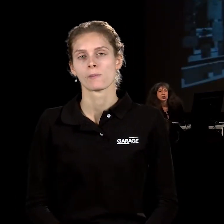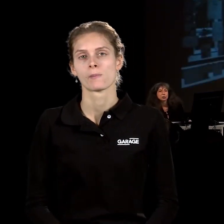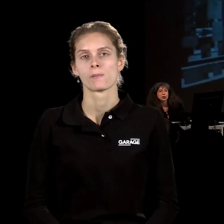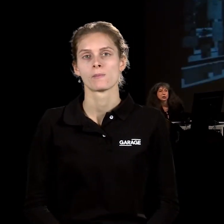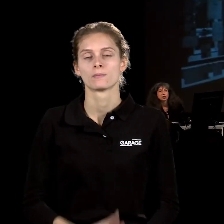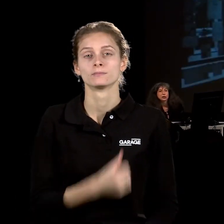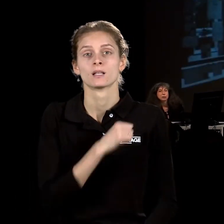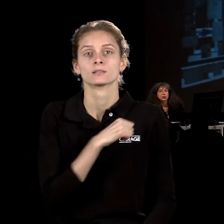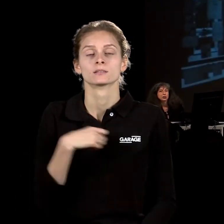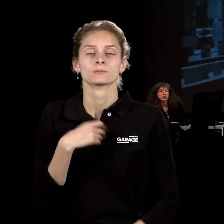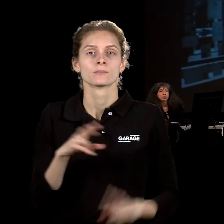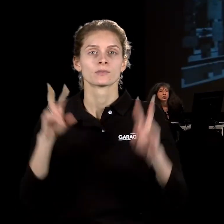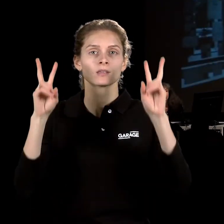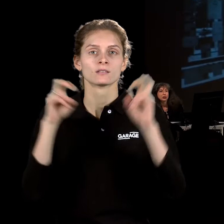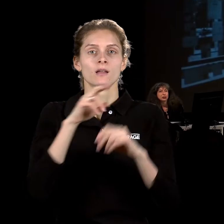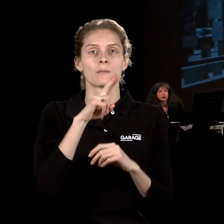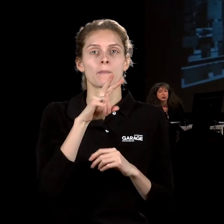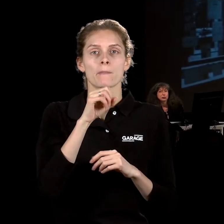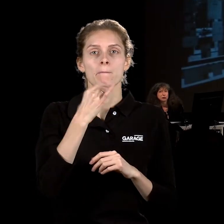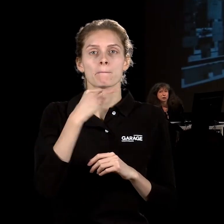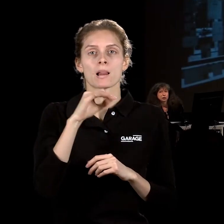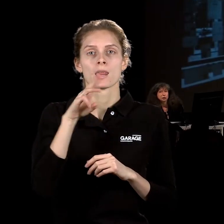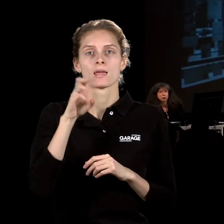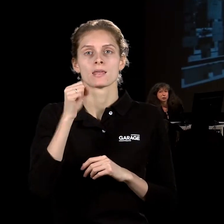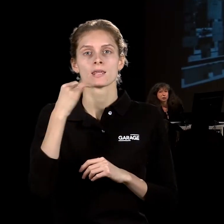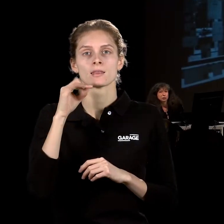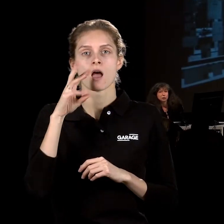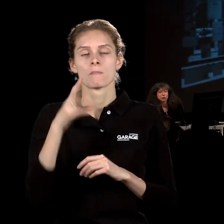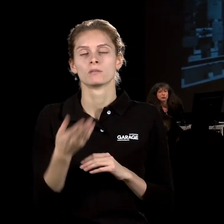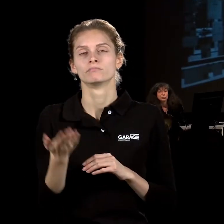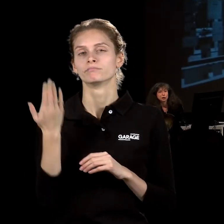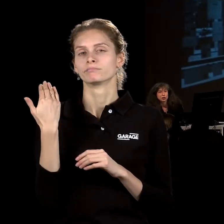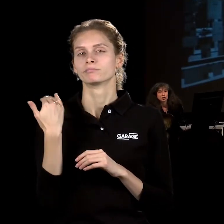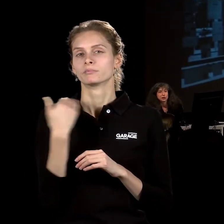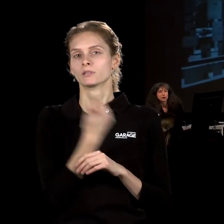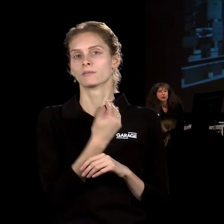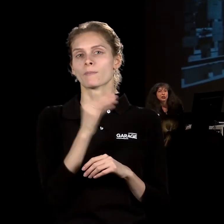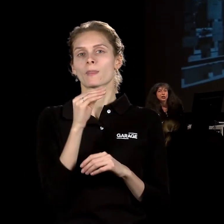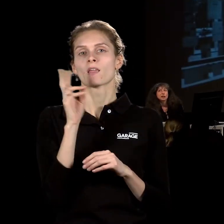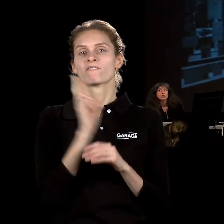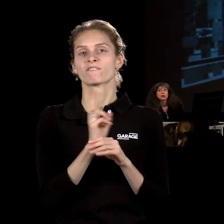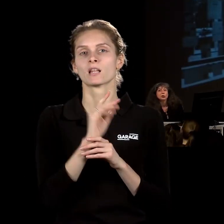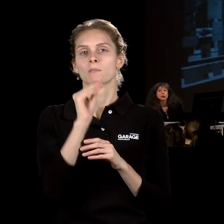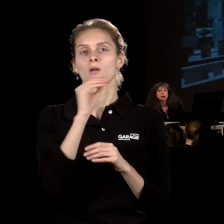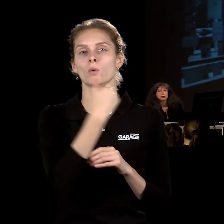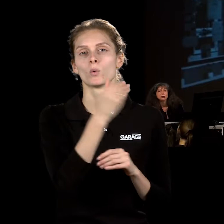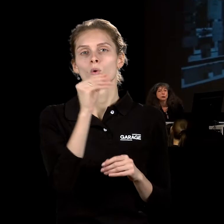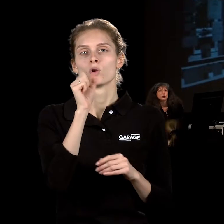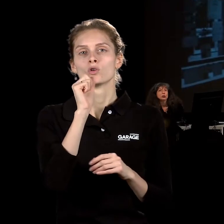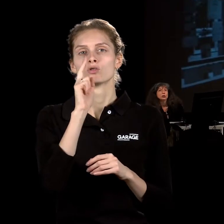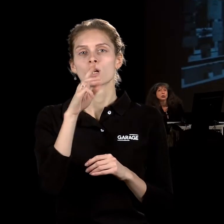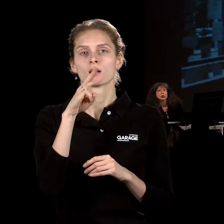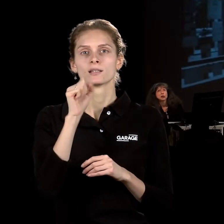А само название Плейтайм отсылает к французскому фильму, к фильму Жака Тати. Это фильм 1967